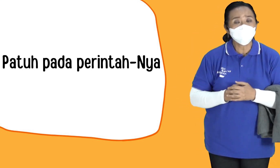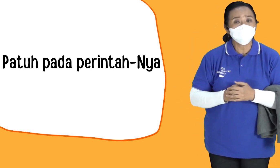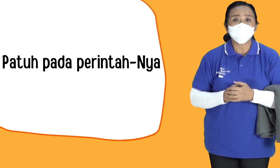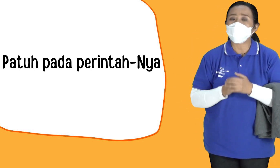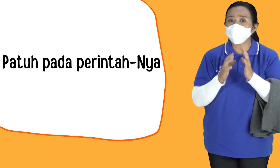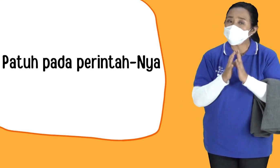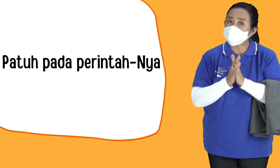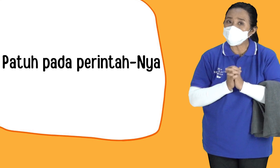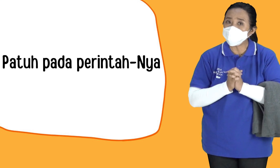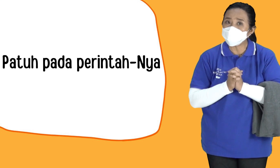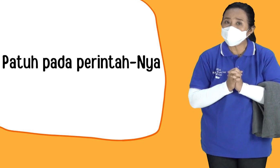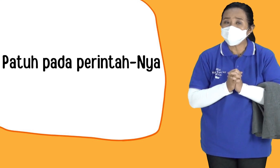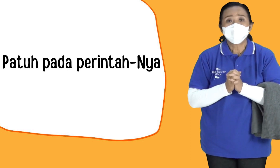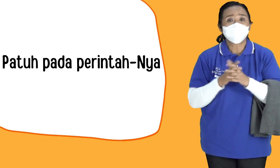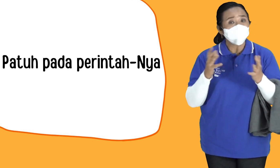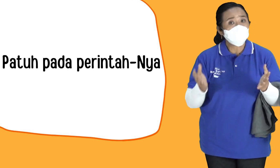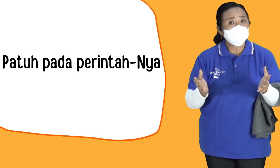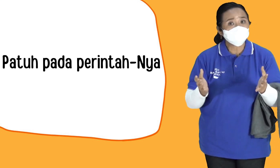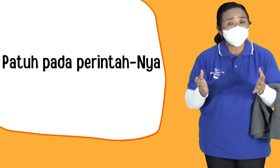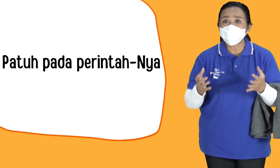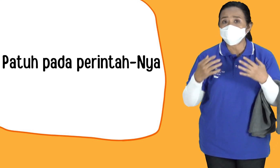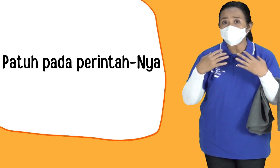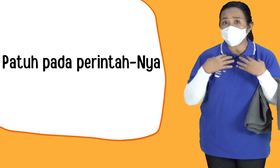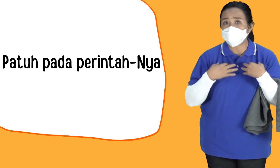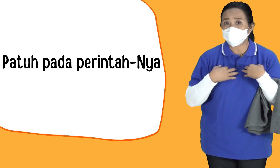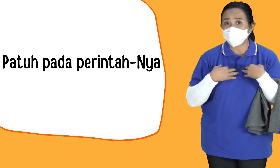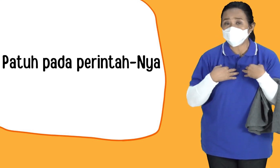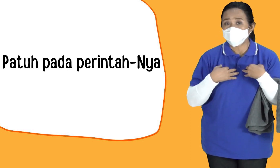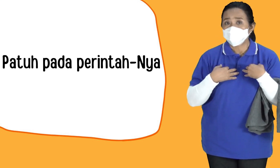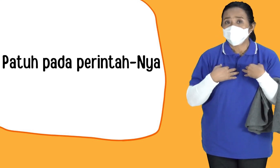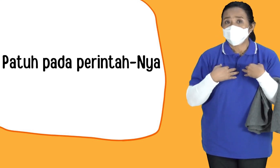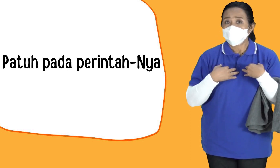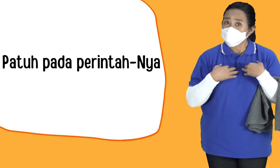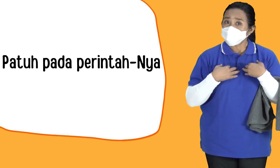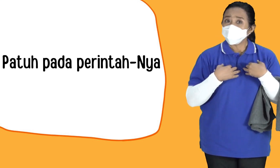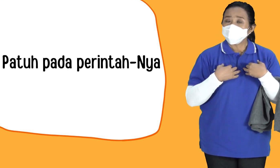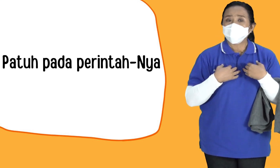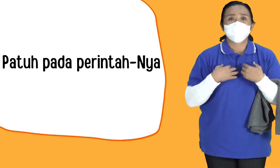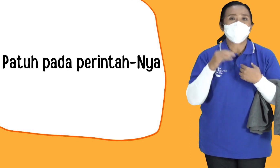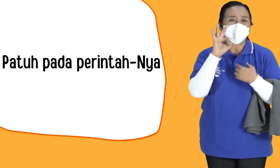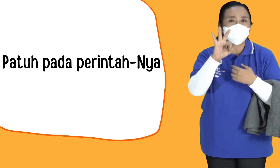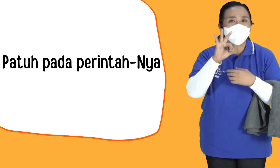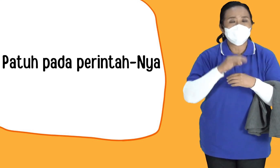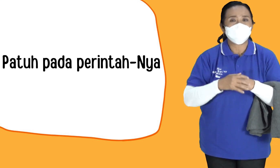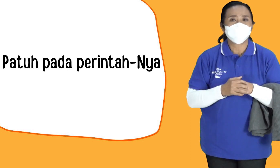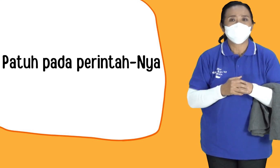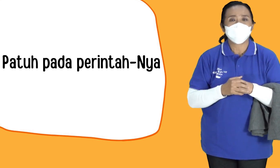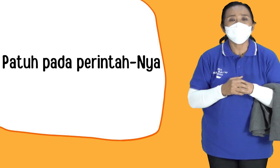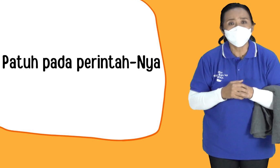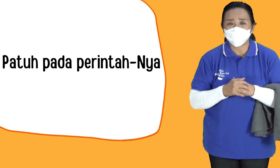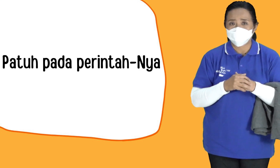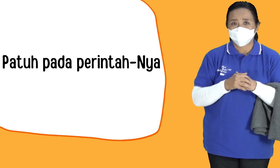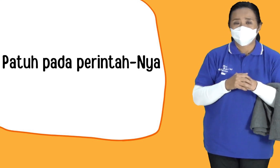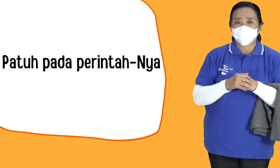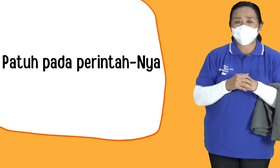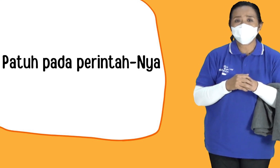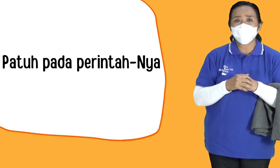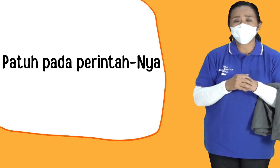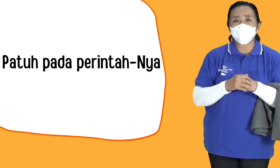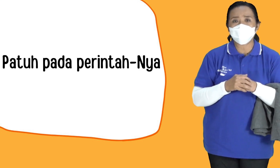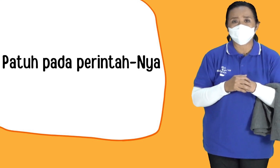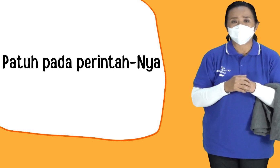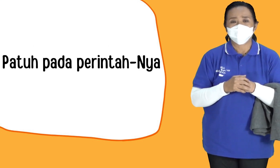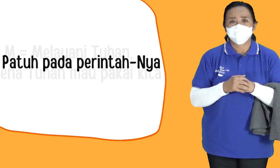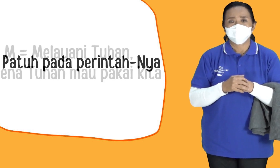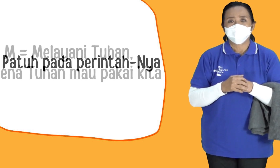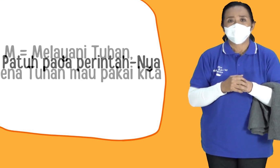Mengampuni Kita harus Mengampuni Rendah hati Kita harus Sudah hati Nah ketiga M M